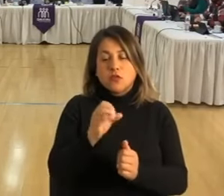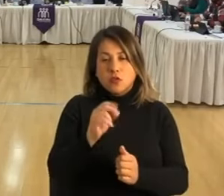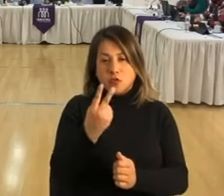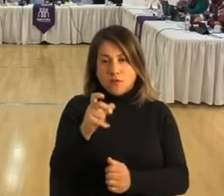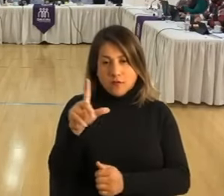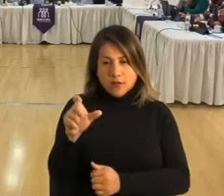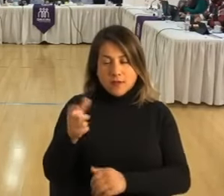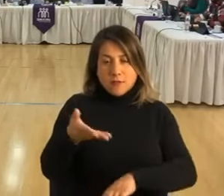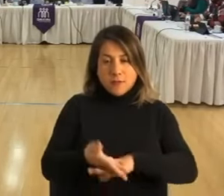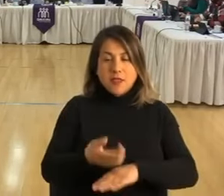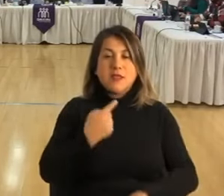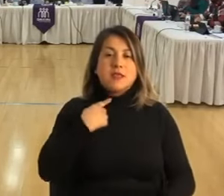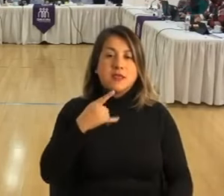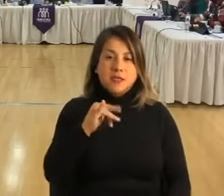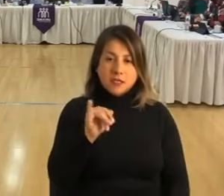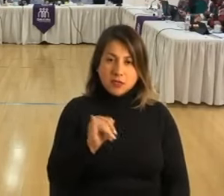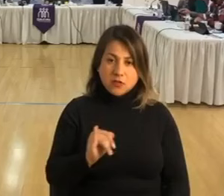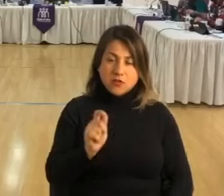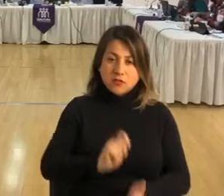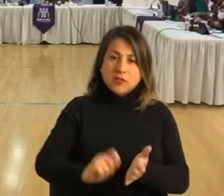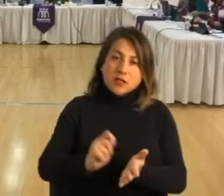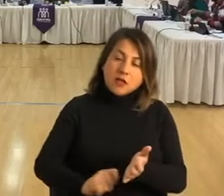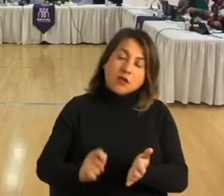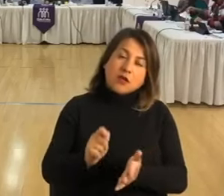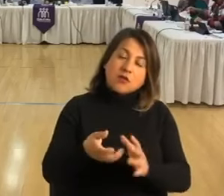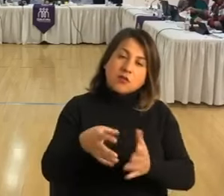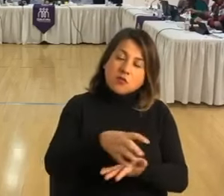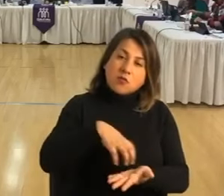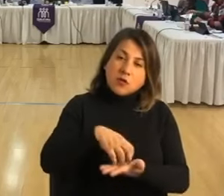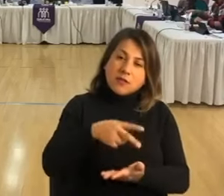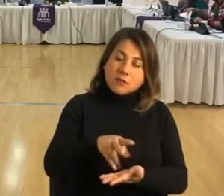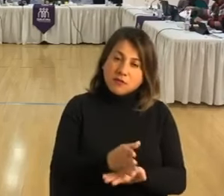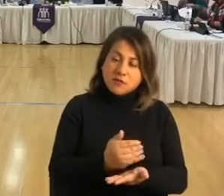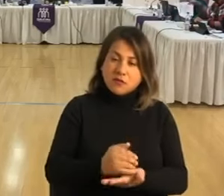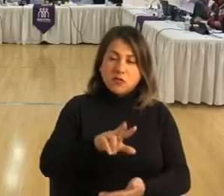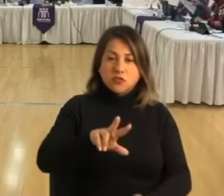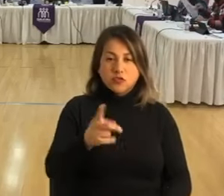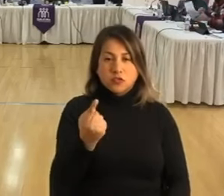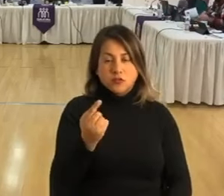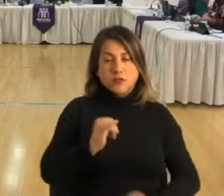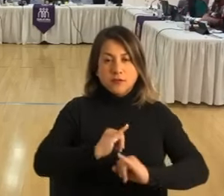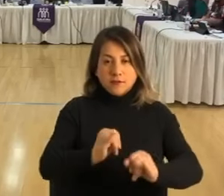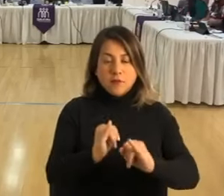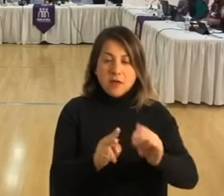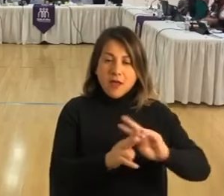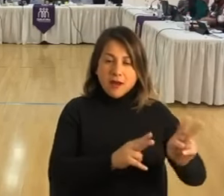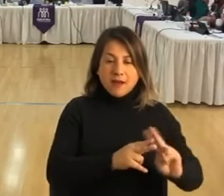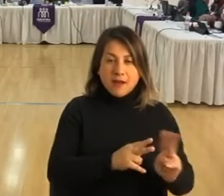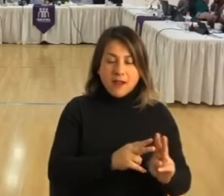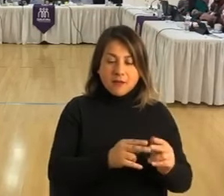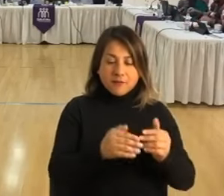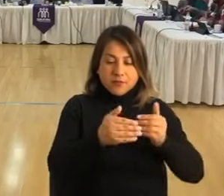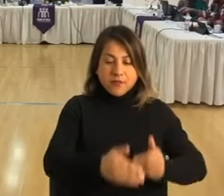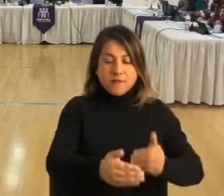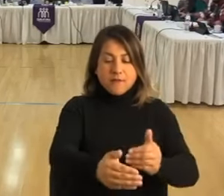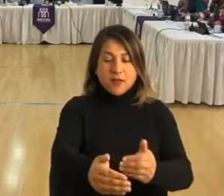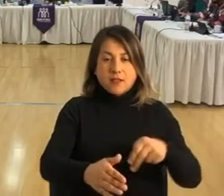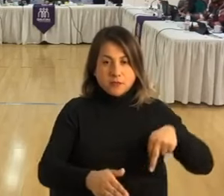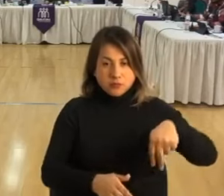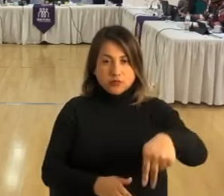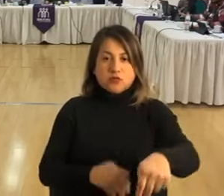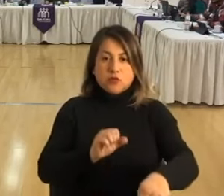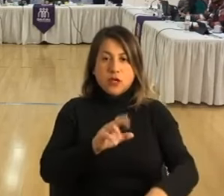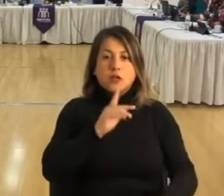Quirós, un oficio de la Secretaría Comunal de Planificación número 8.11, informe sobre la reparación de tramos de veredas en calle Arturo